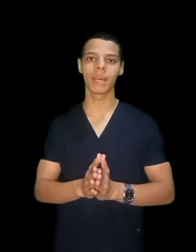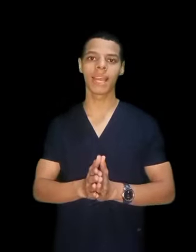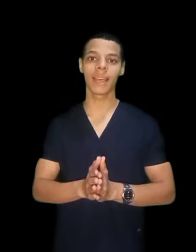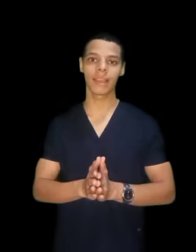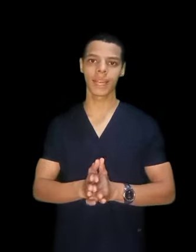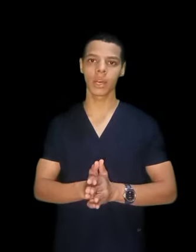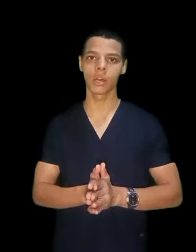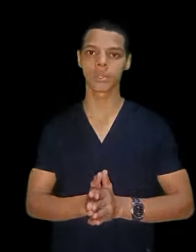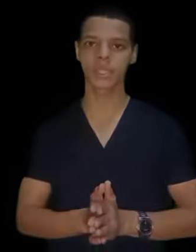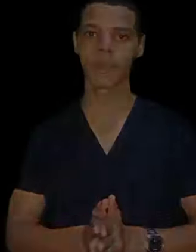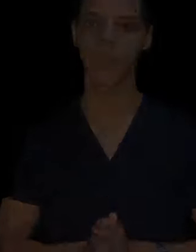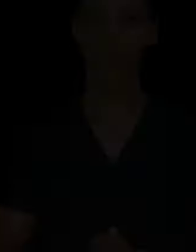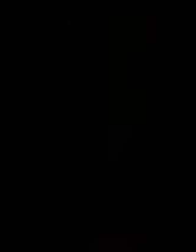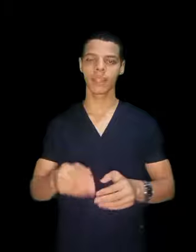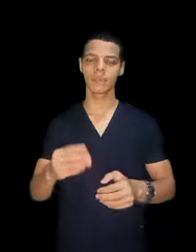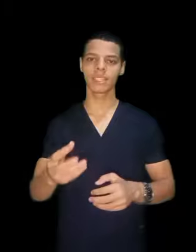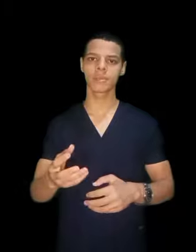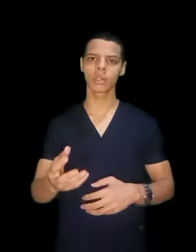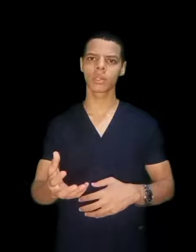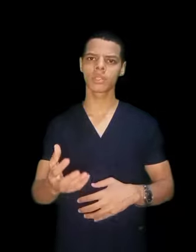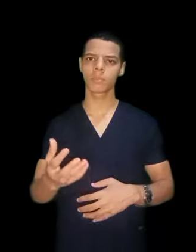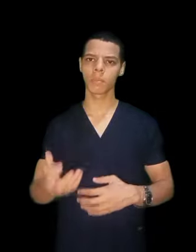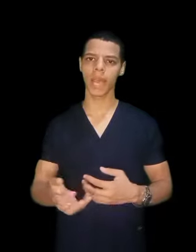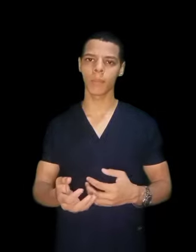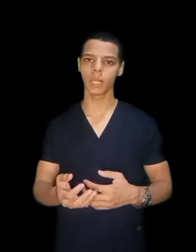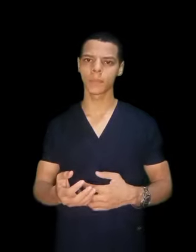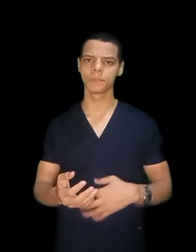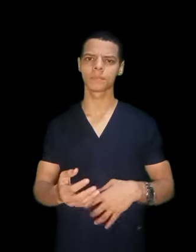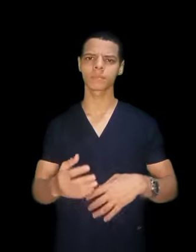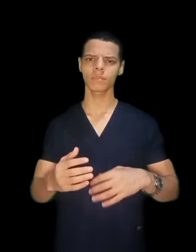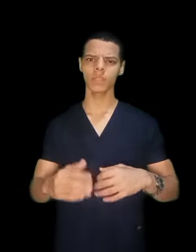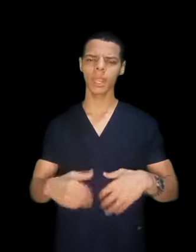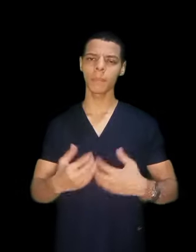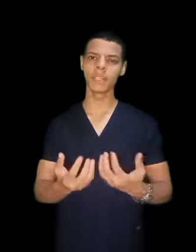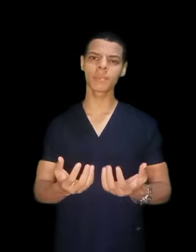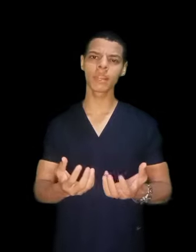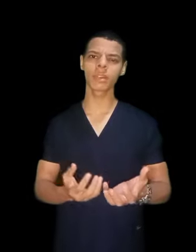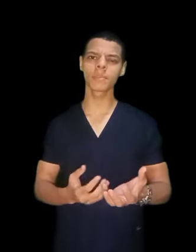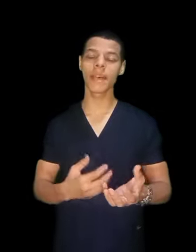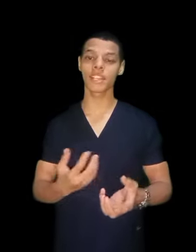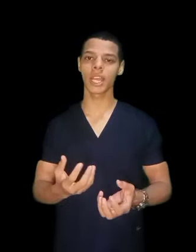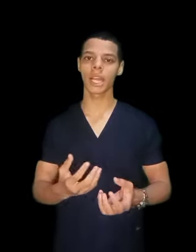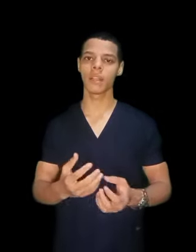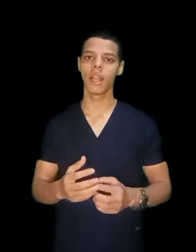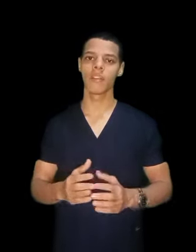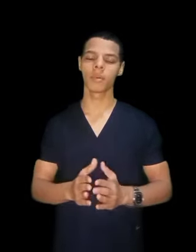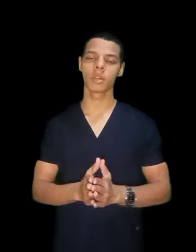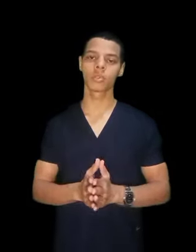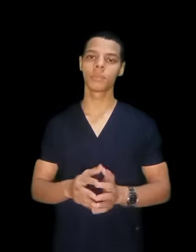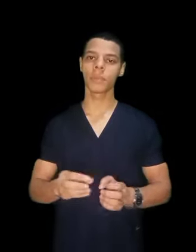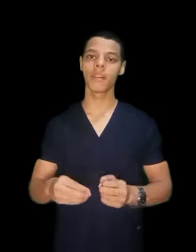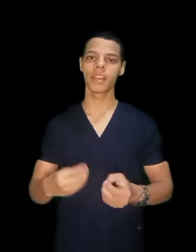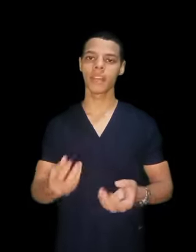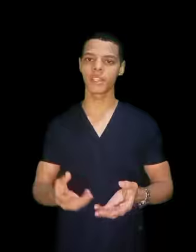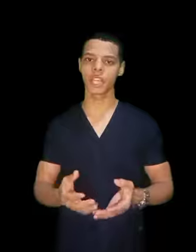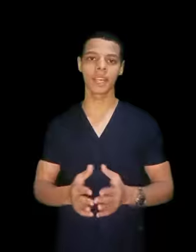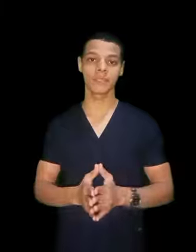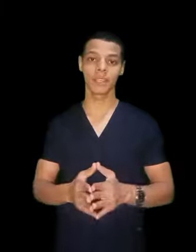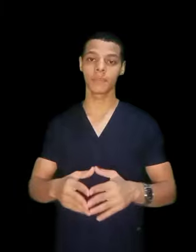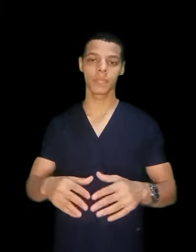معملها الخاص ده بالنسبة القسم معامل بالنسبة القسم اشعة فبرضه بتبقى فني اشعة انت لو